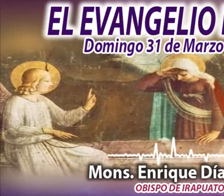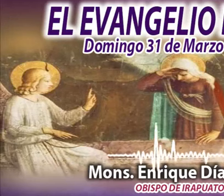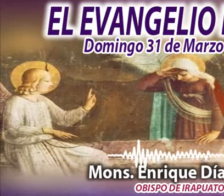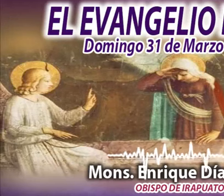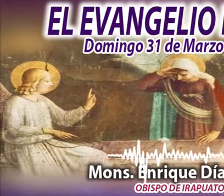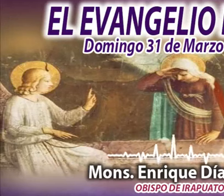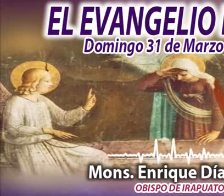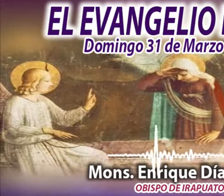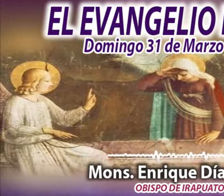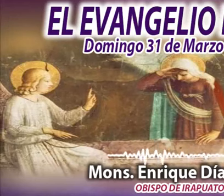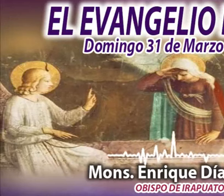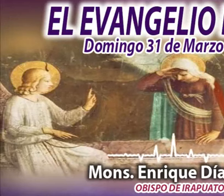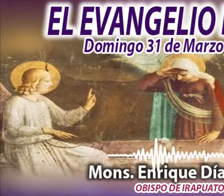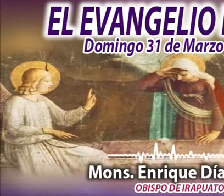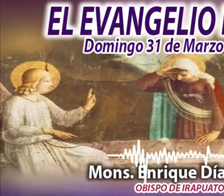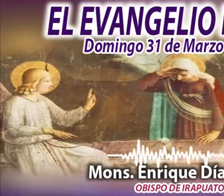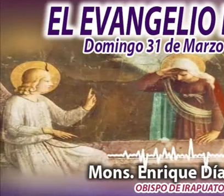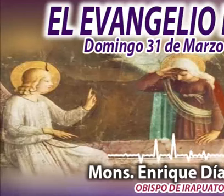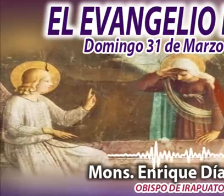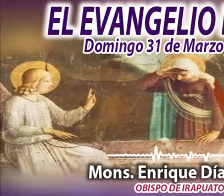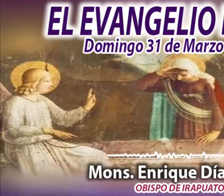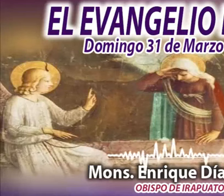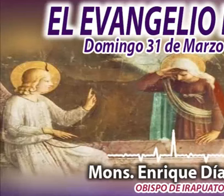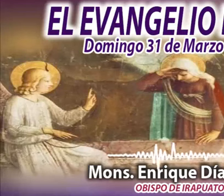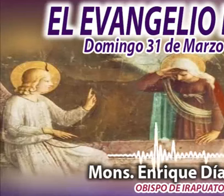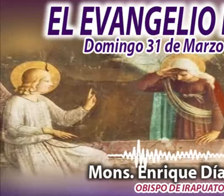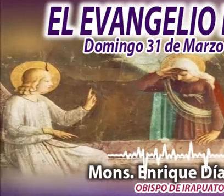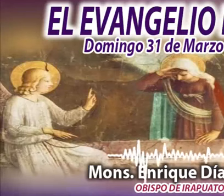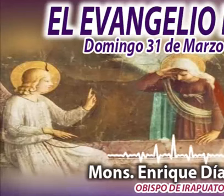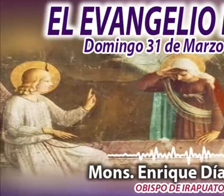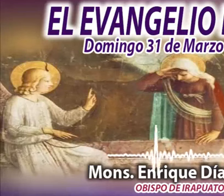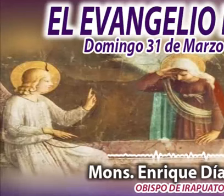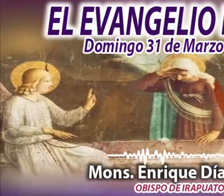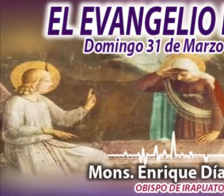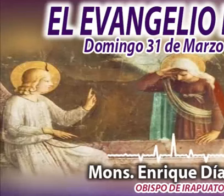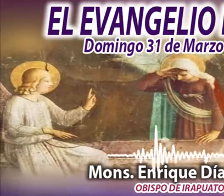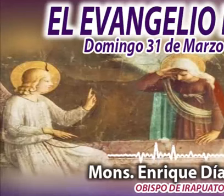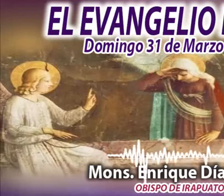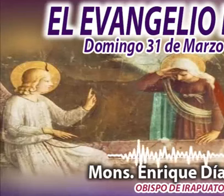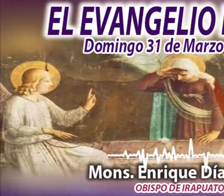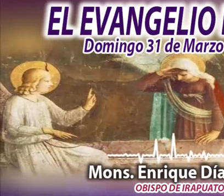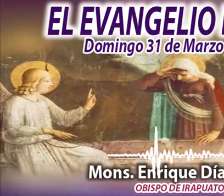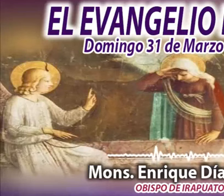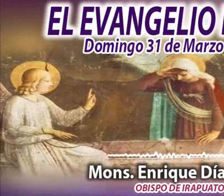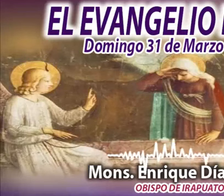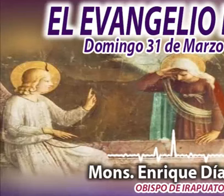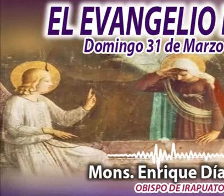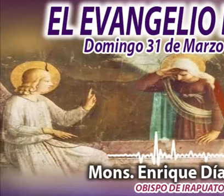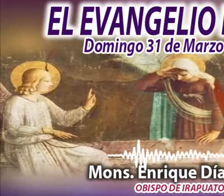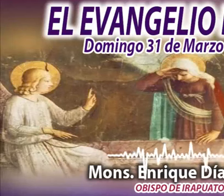Dispuso Dios en su sabiduría, revelarse a sí mismo y dar a conocer el misterio de su voluntad.